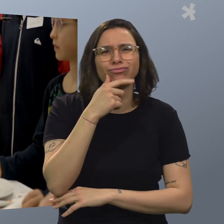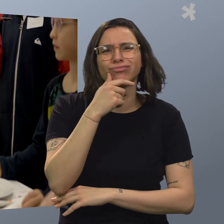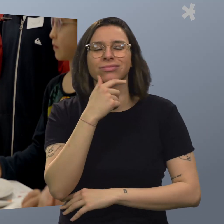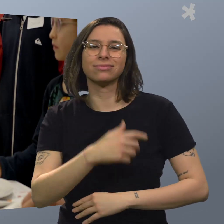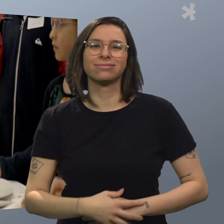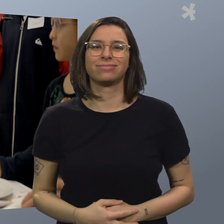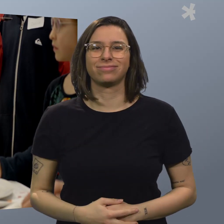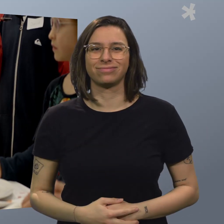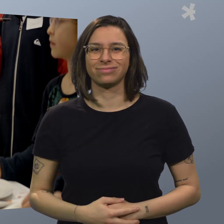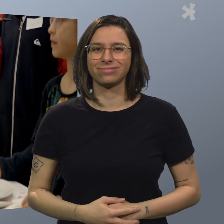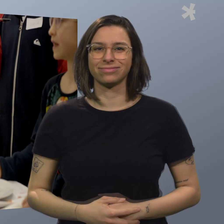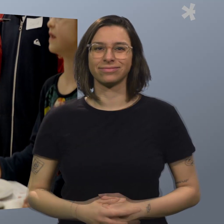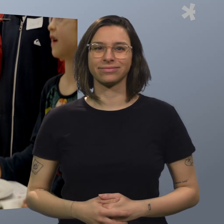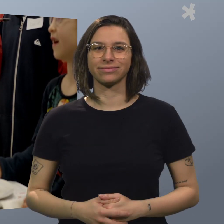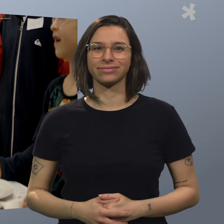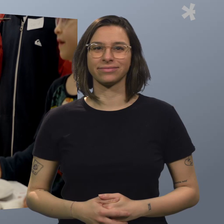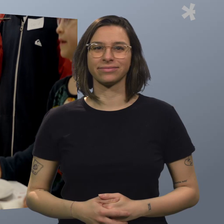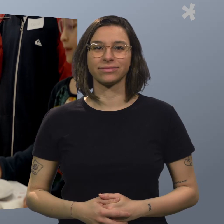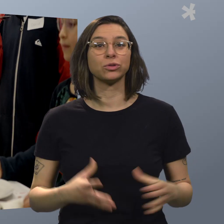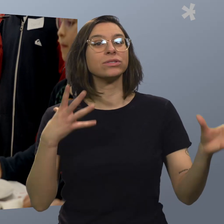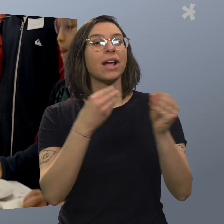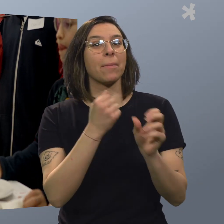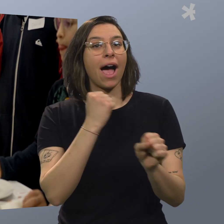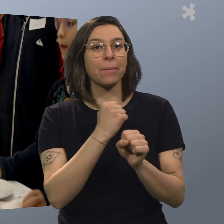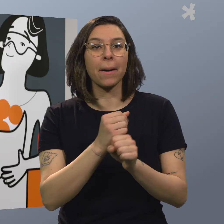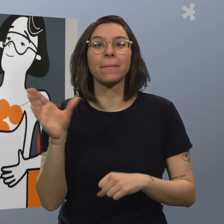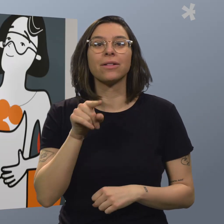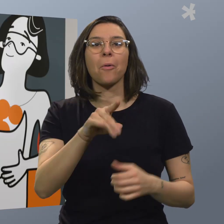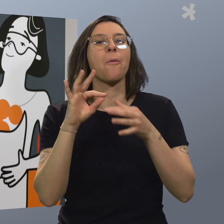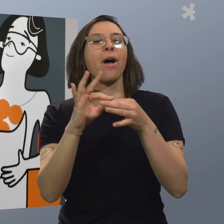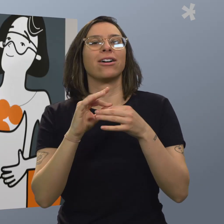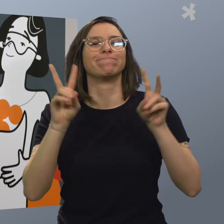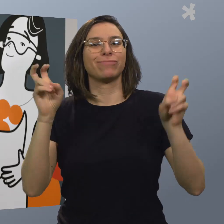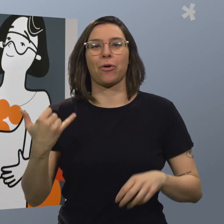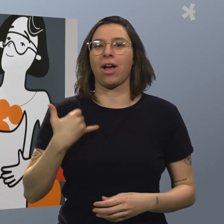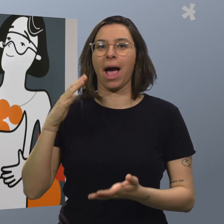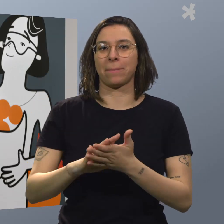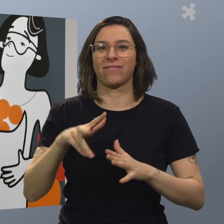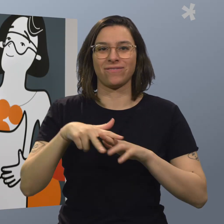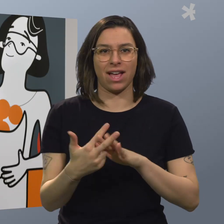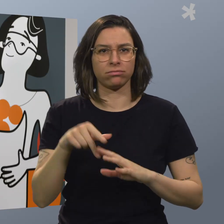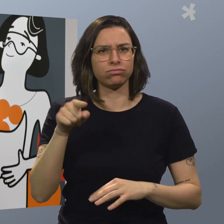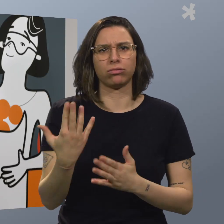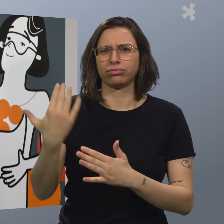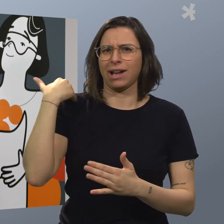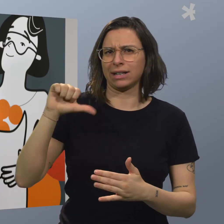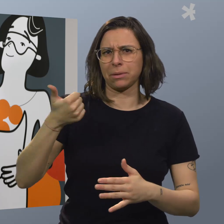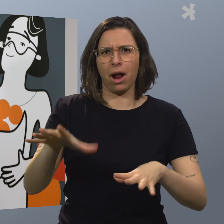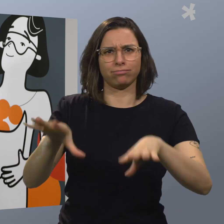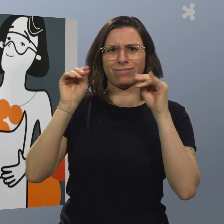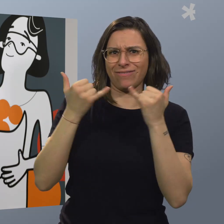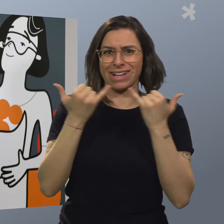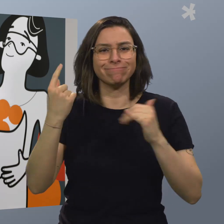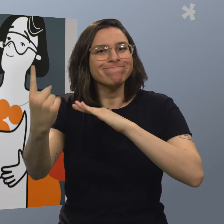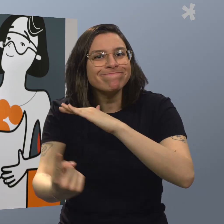Qualität von Lebensmitteln selbst einschätzen zu können. Die Zusammenarbeit mit Jugend am Werk habe ich eigentlich das erste Mal so wahrgenommen, wo der